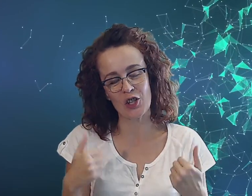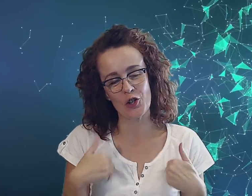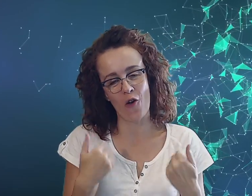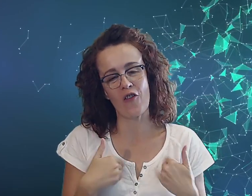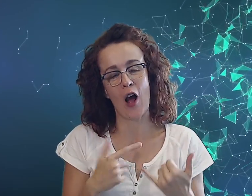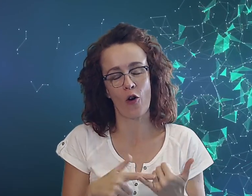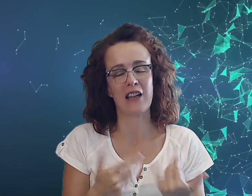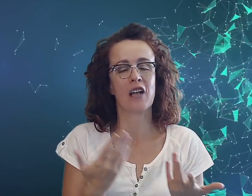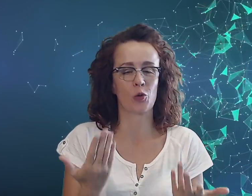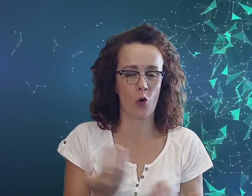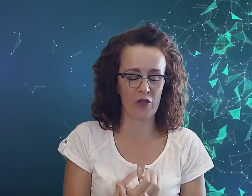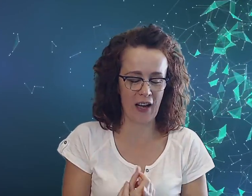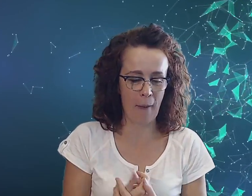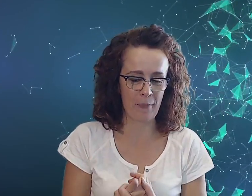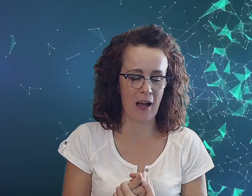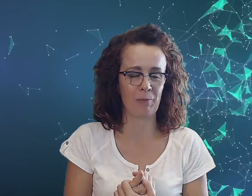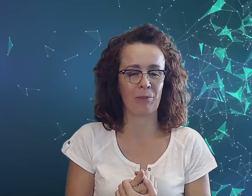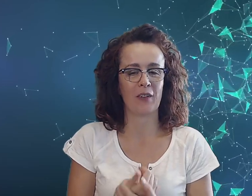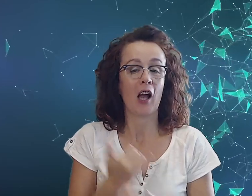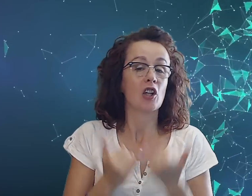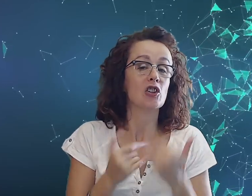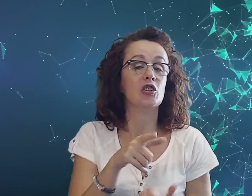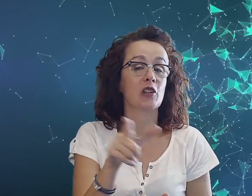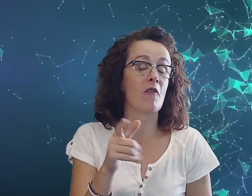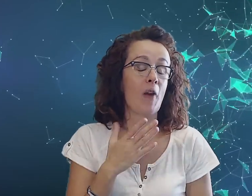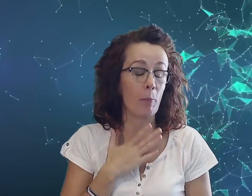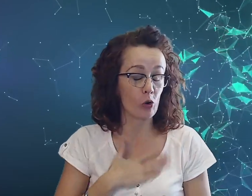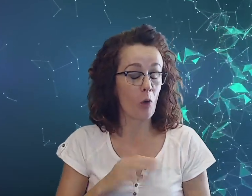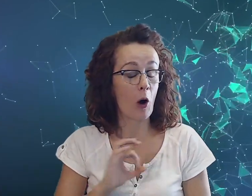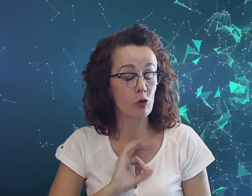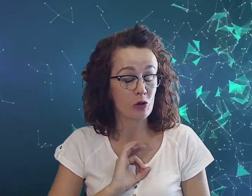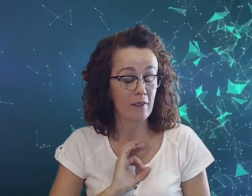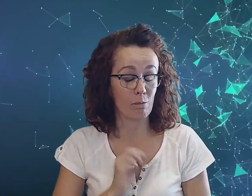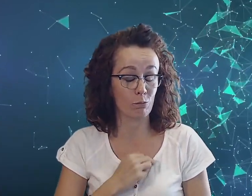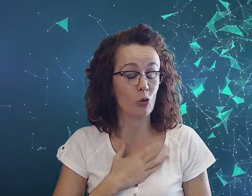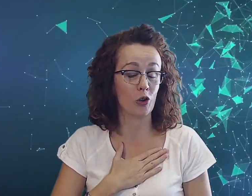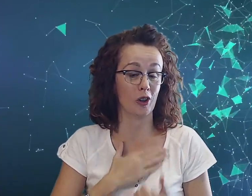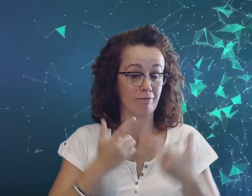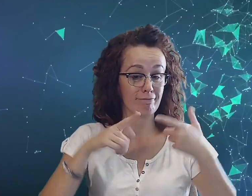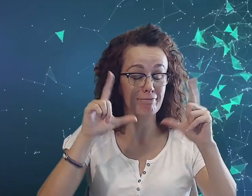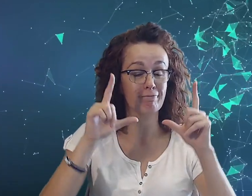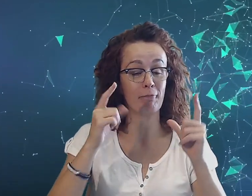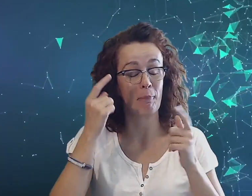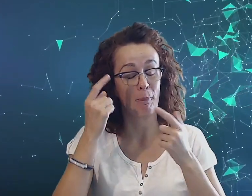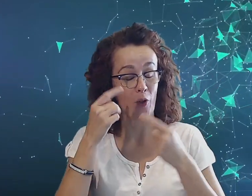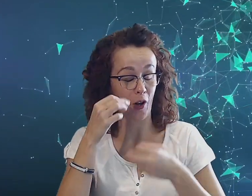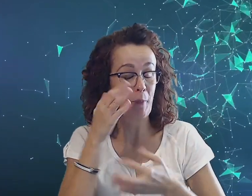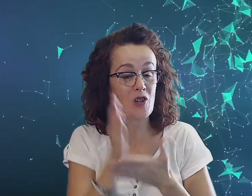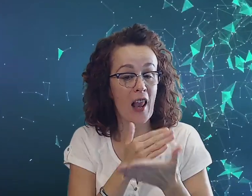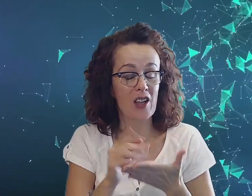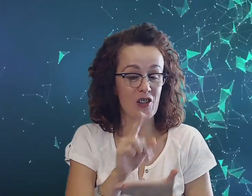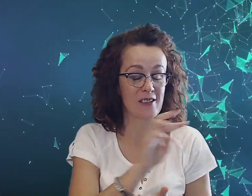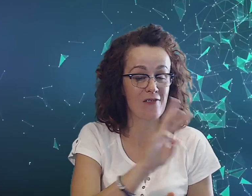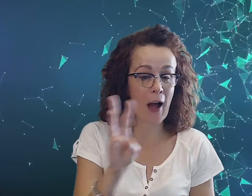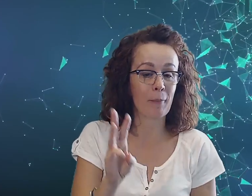zdrowia oraz naturoterapia. Jeśli chciałbym Wam podobał mój, dzielę się z Wami.